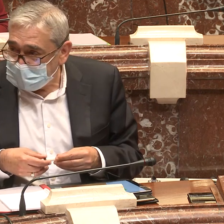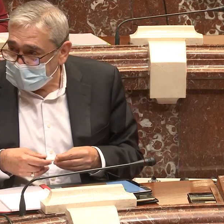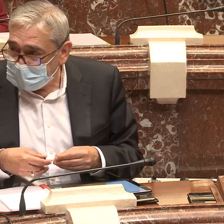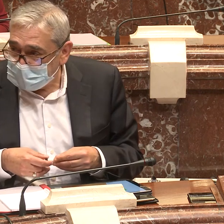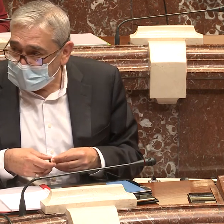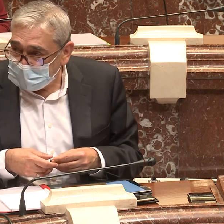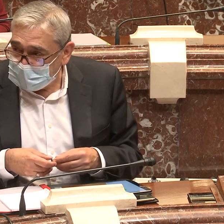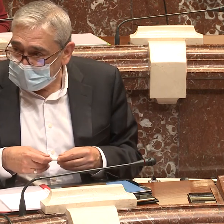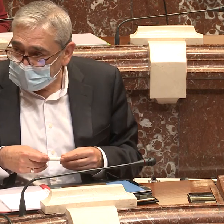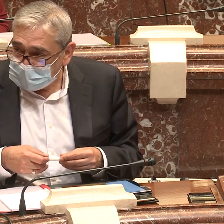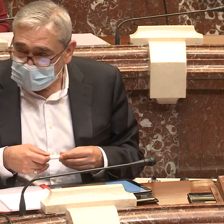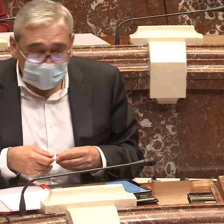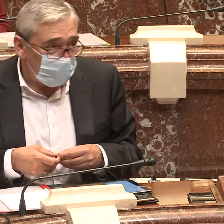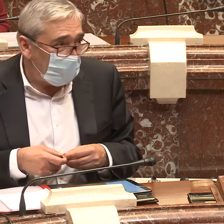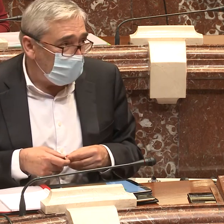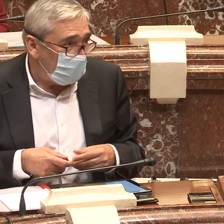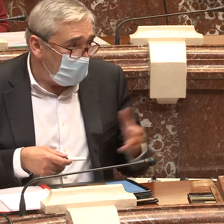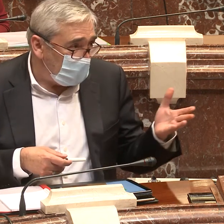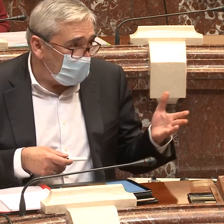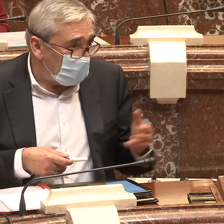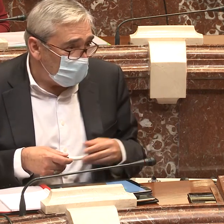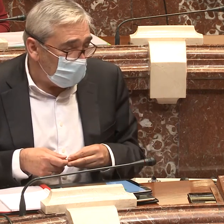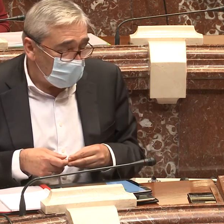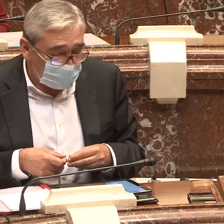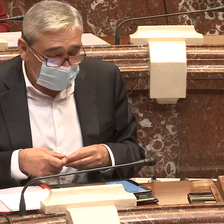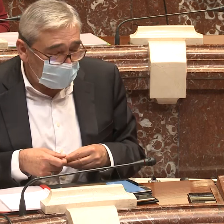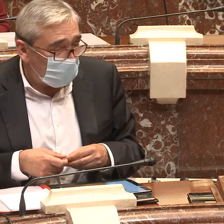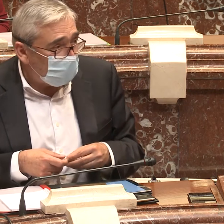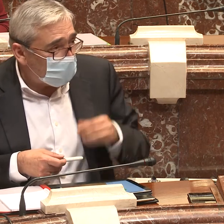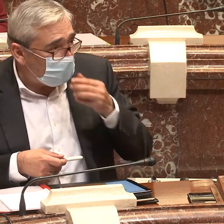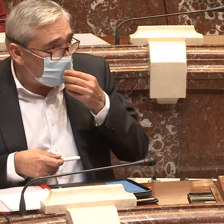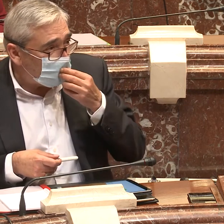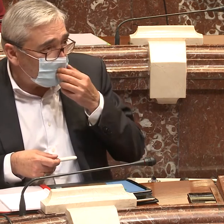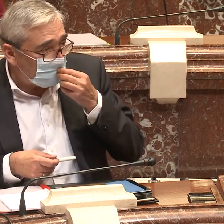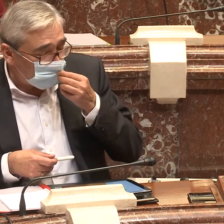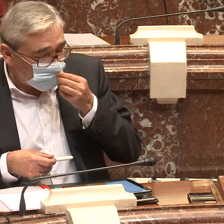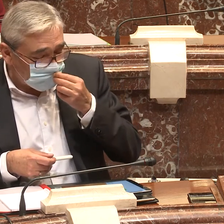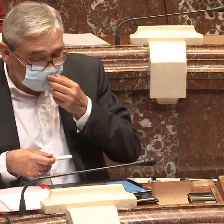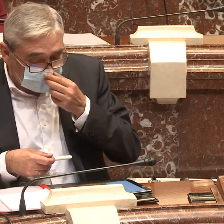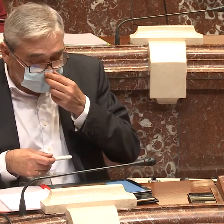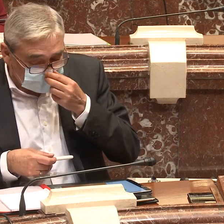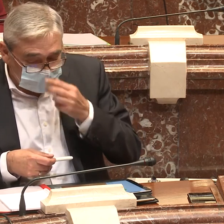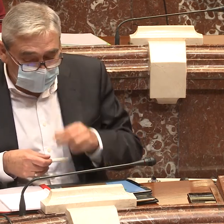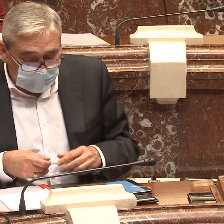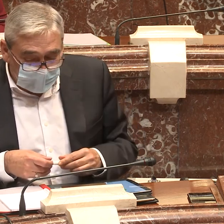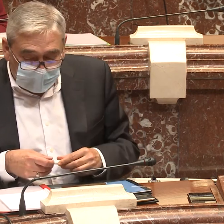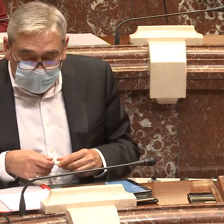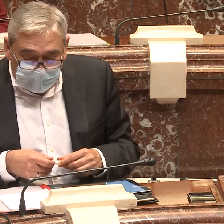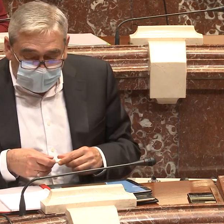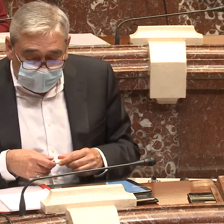especialmente hacia las personas con discapacidad, en este caso, como usted decía, que viene sufriendo durante más de 25 años